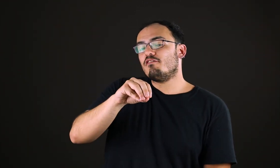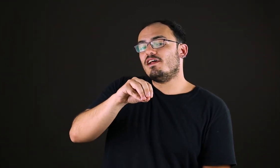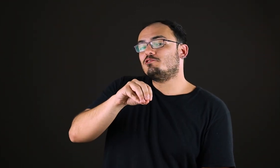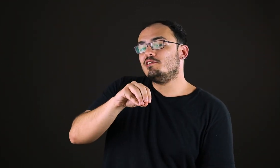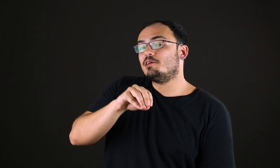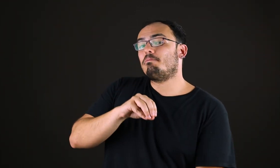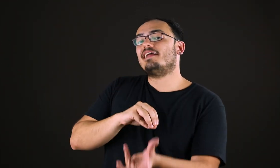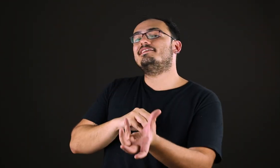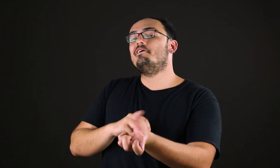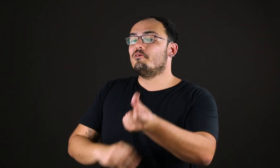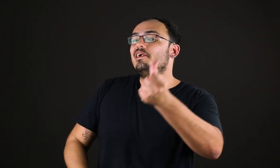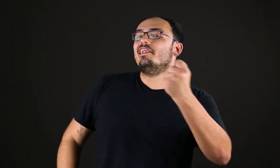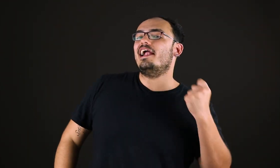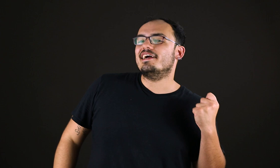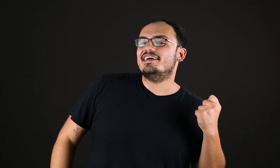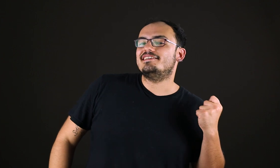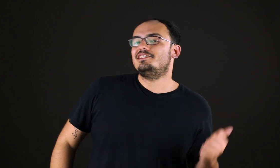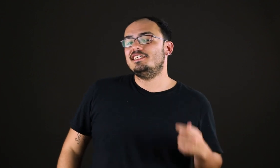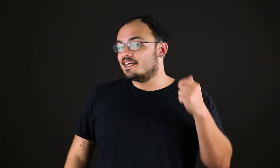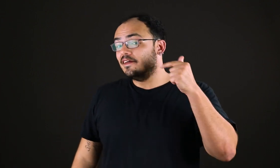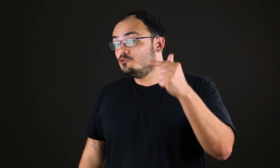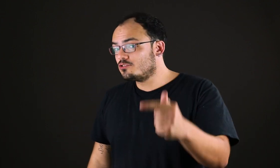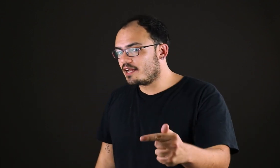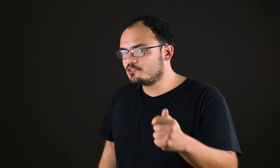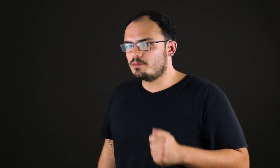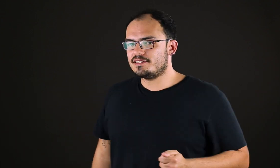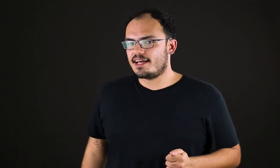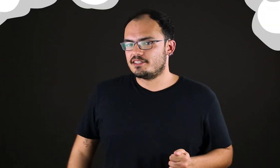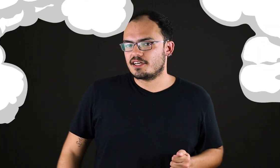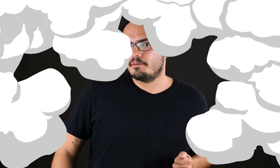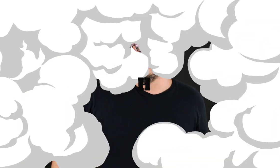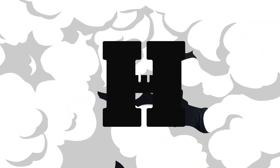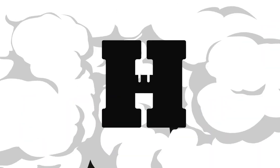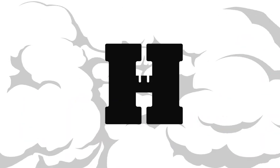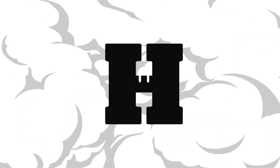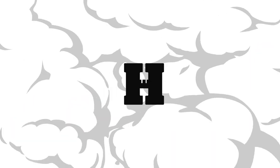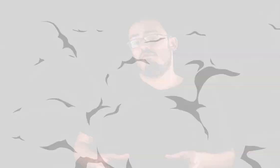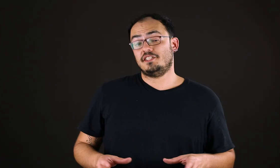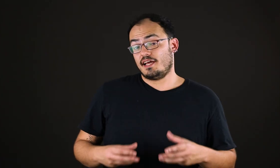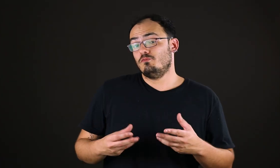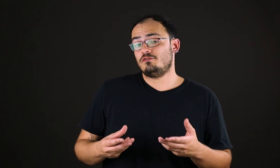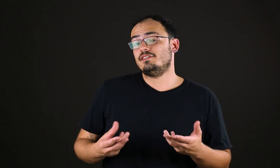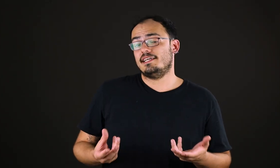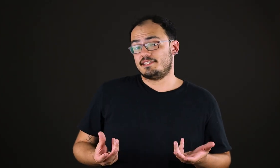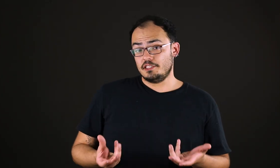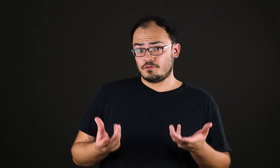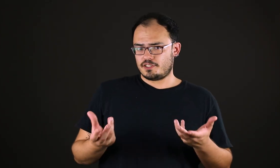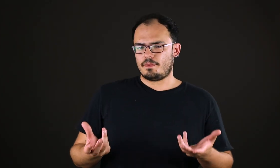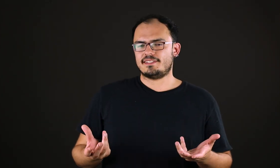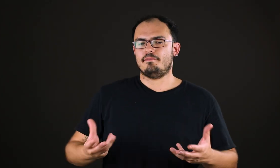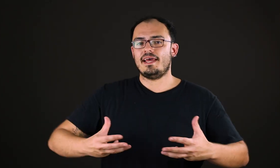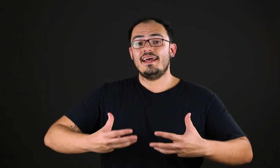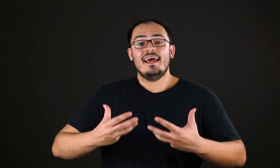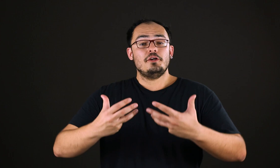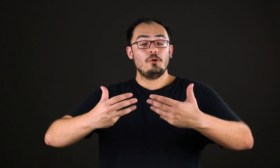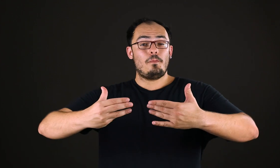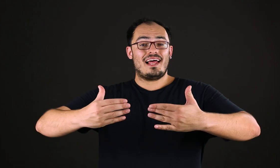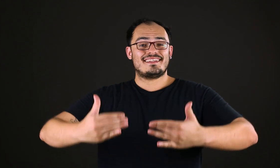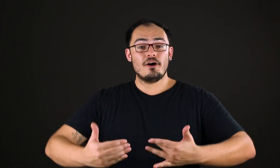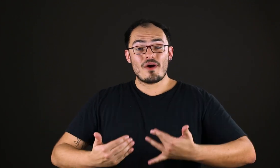reflexões que Platão, lá na Grécia Antiga, nos traz sobre a estética. Veja, é muito interessante você perceber que o Platão,